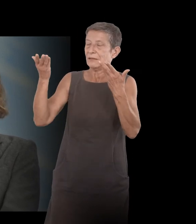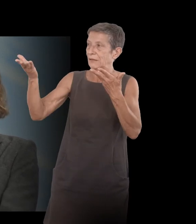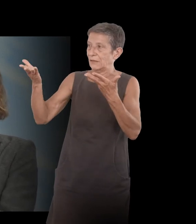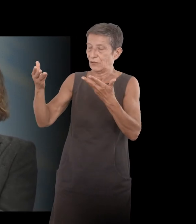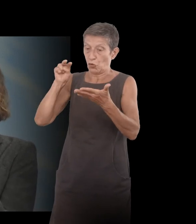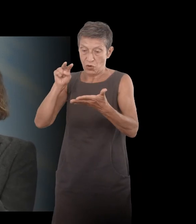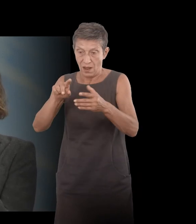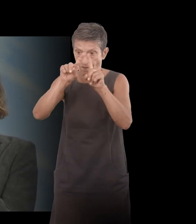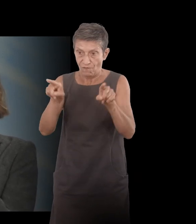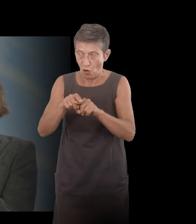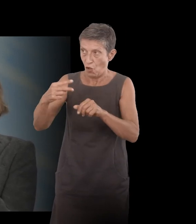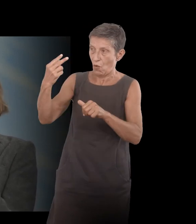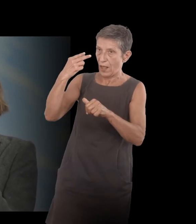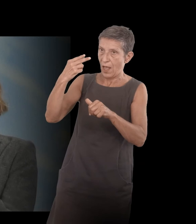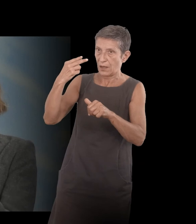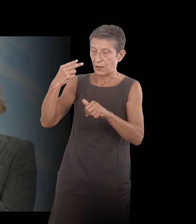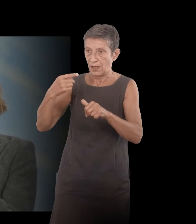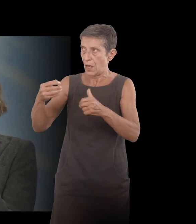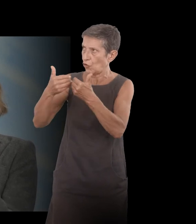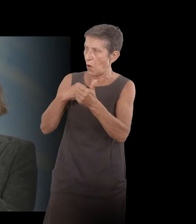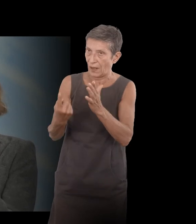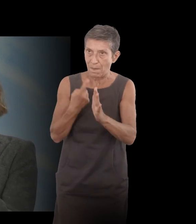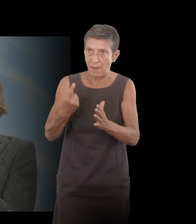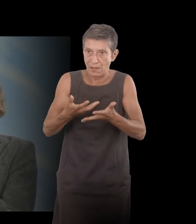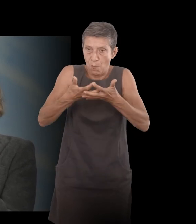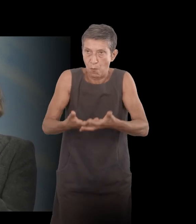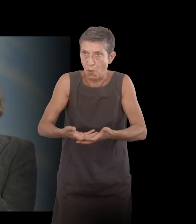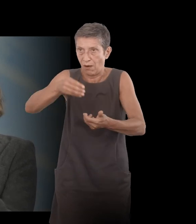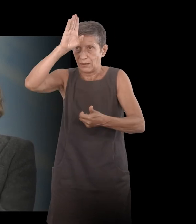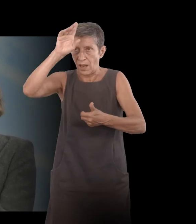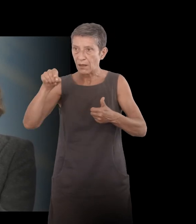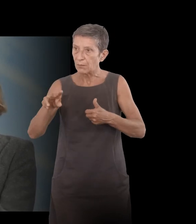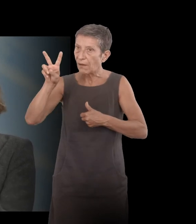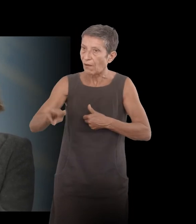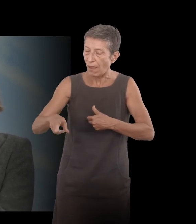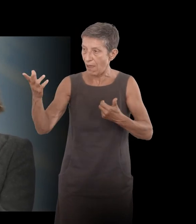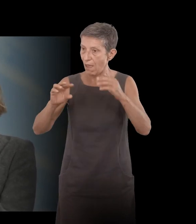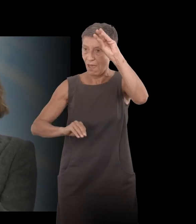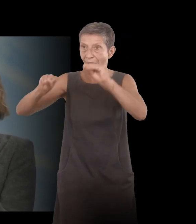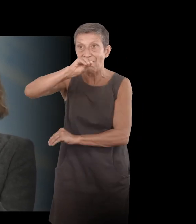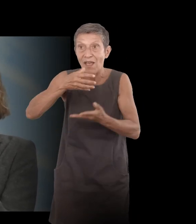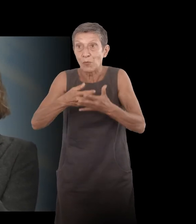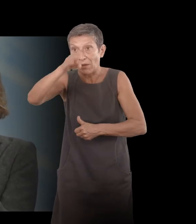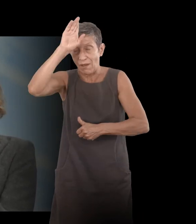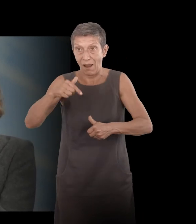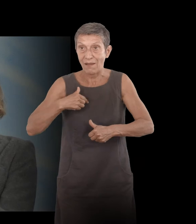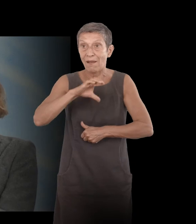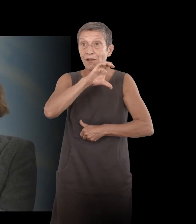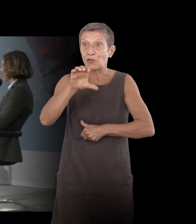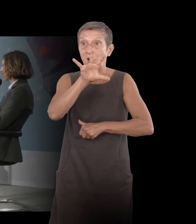les deux avaient été inversés donc je pesais 175 kilos pour 57 cm ce qui était voilà je pense